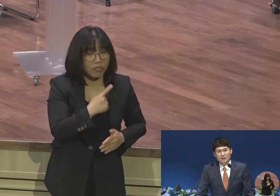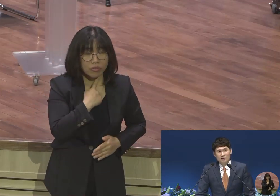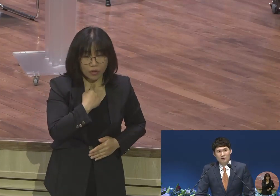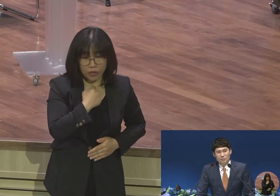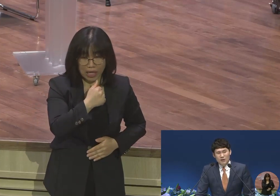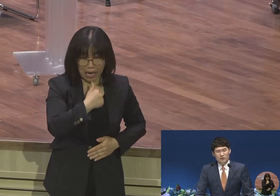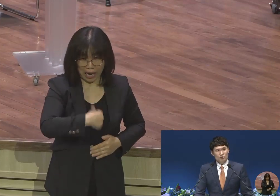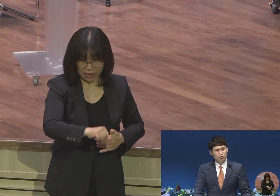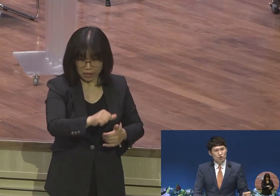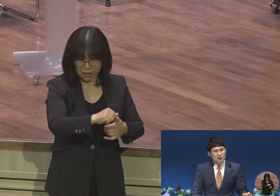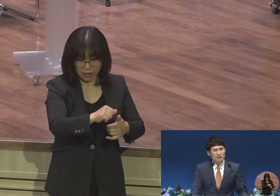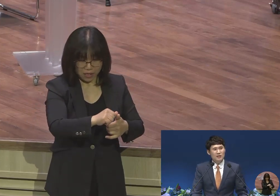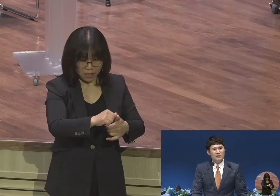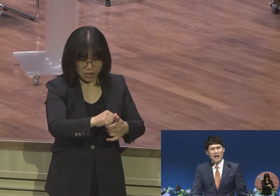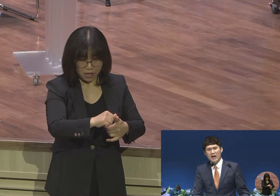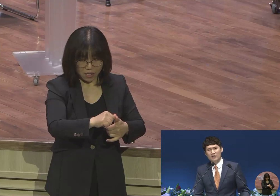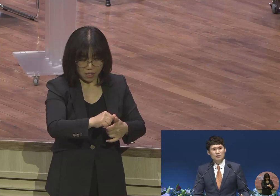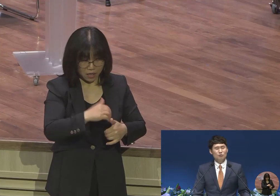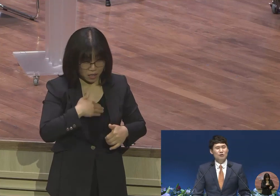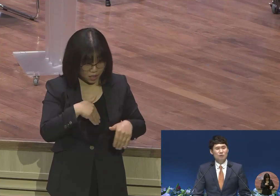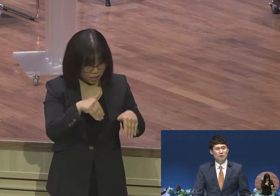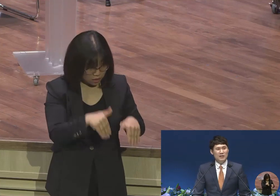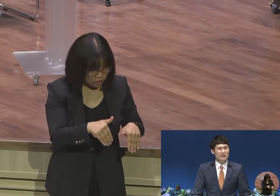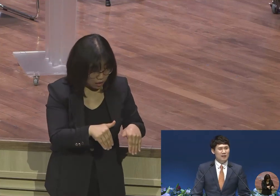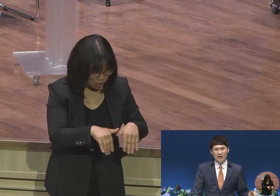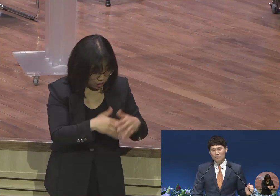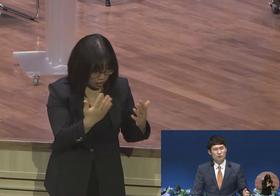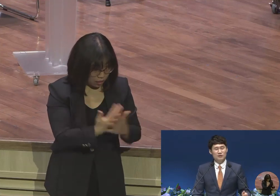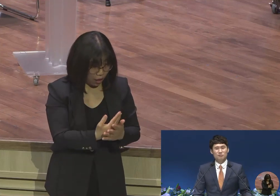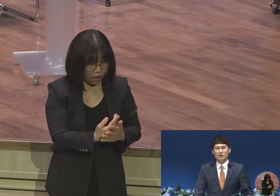믿었던 충신들이 다 등을 돌리고 자기한테 칼을 꽂았습니다